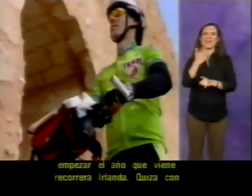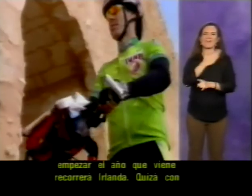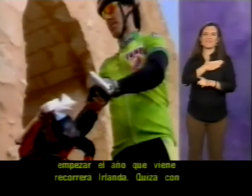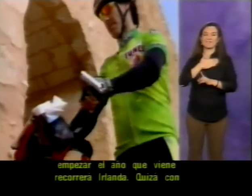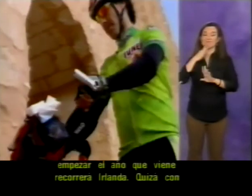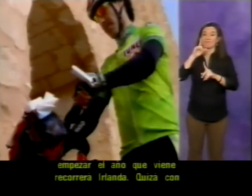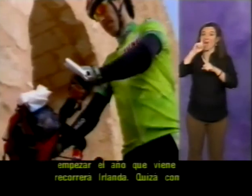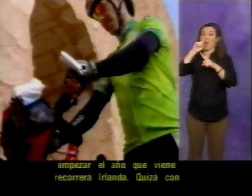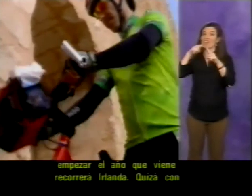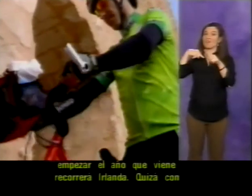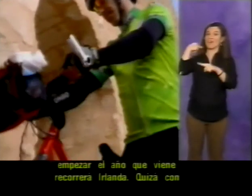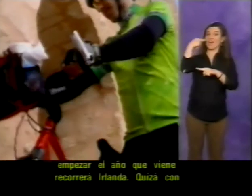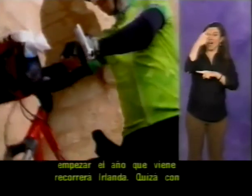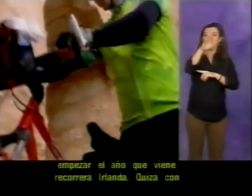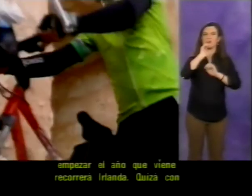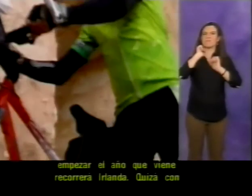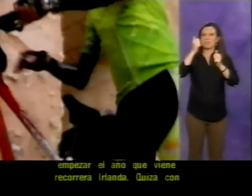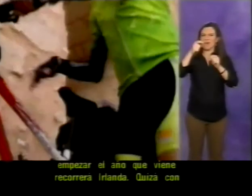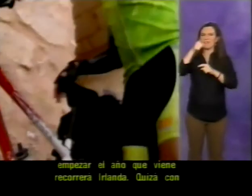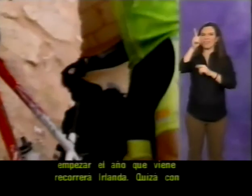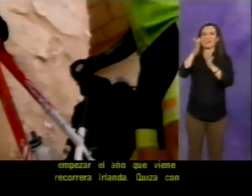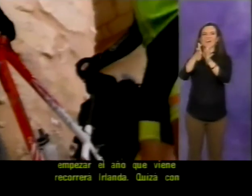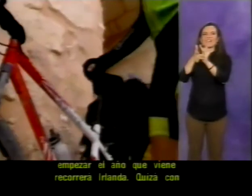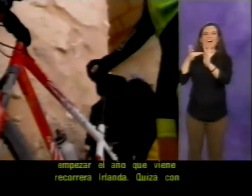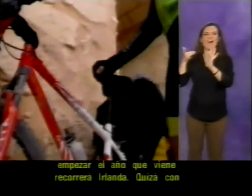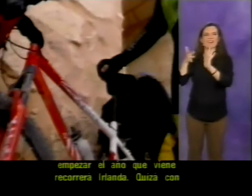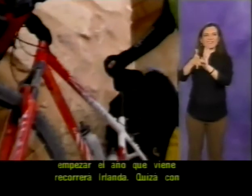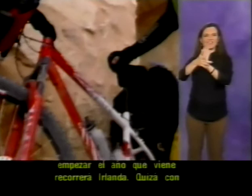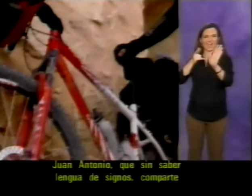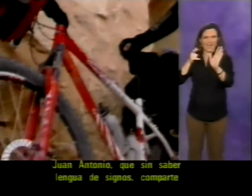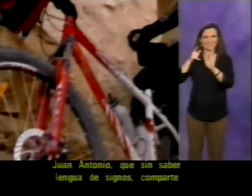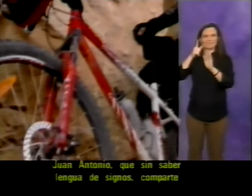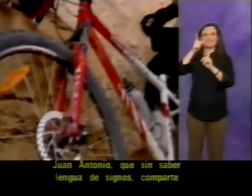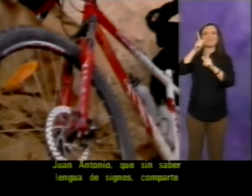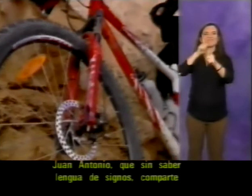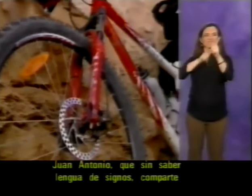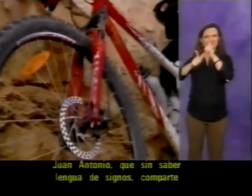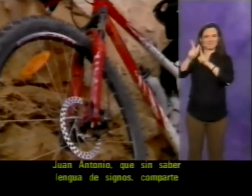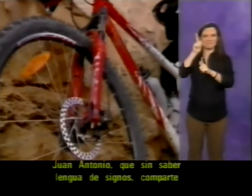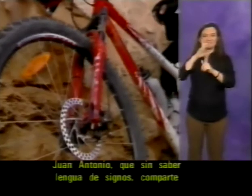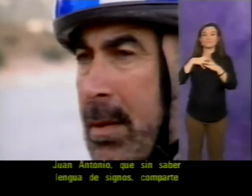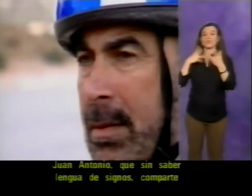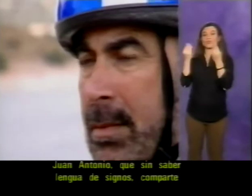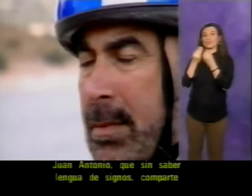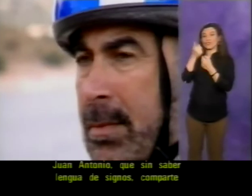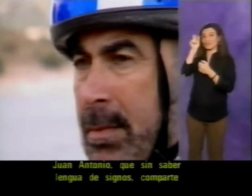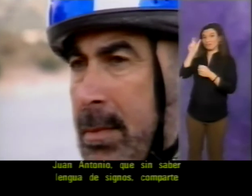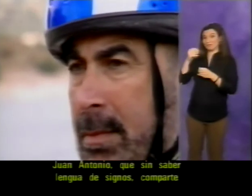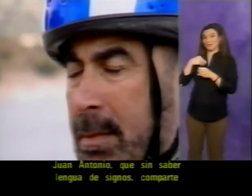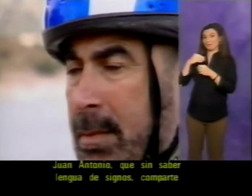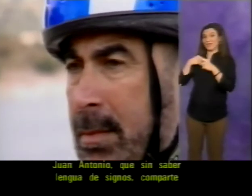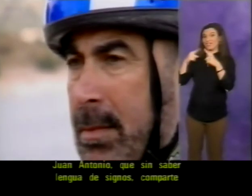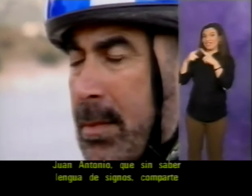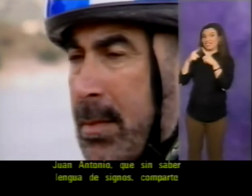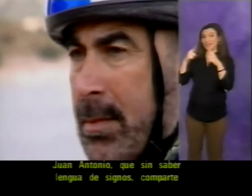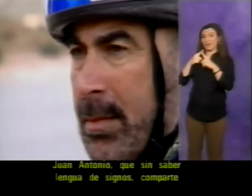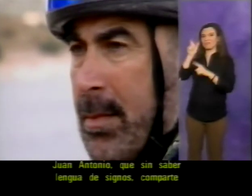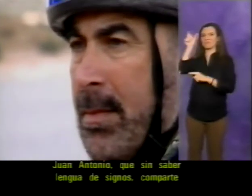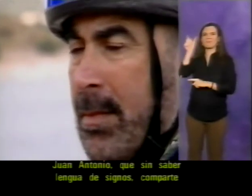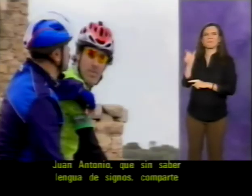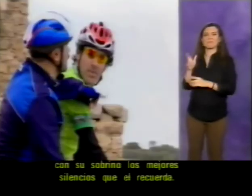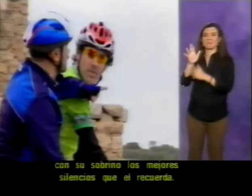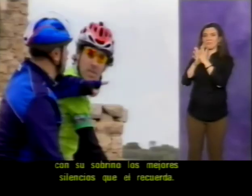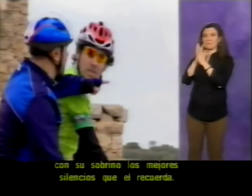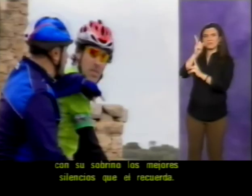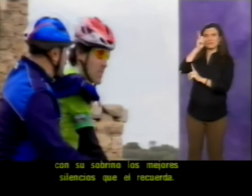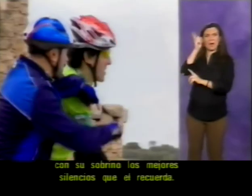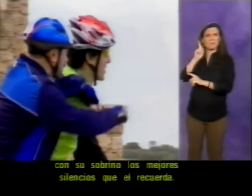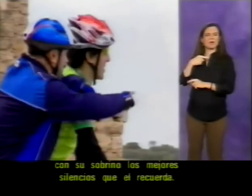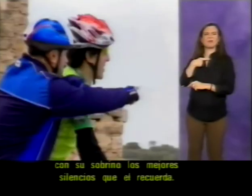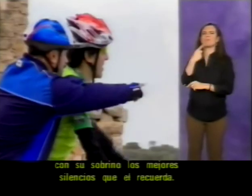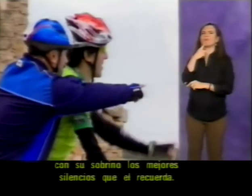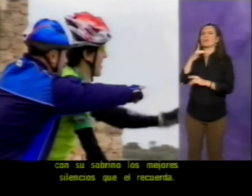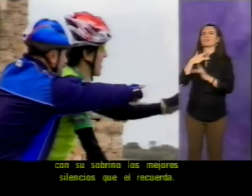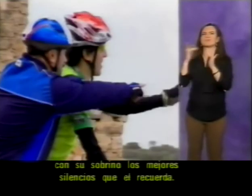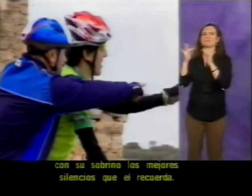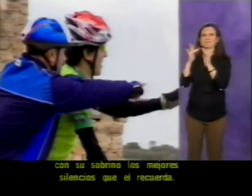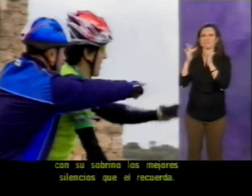viene recorrerá Irlanda. Quizá con Juan Antonio, que sin saber lengua de signos, comparte con su sobrino los mejores